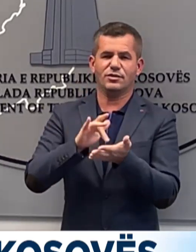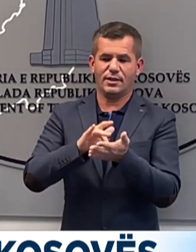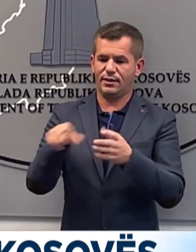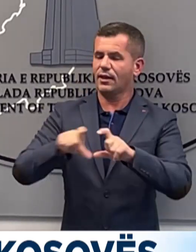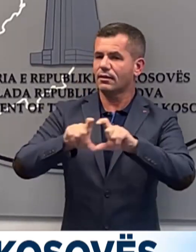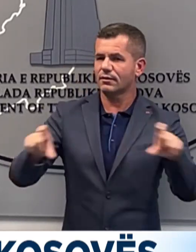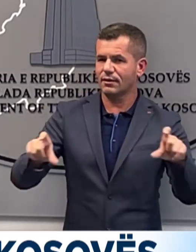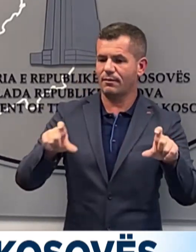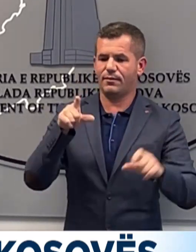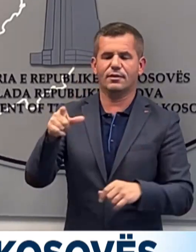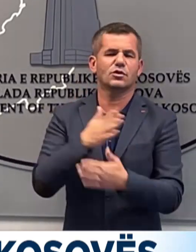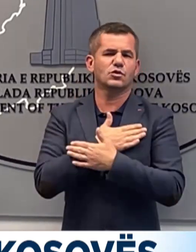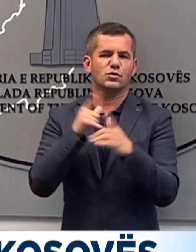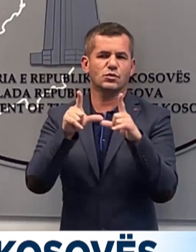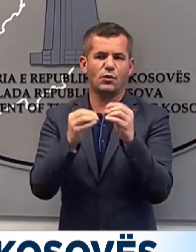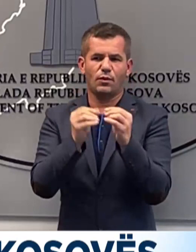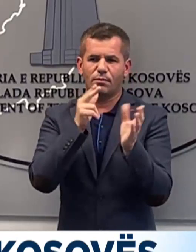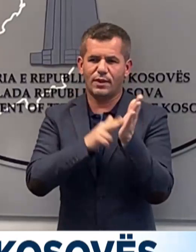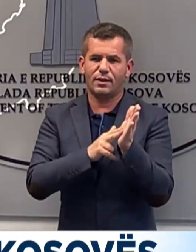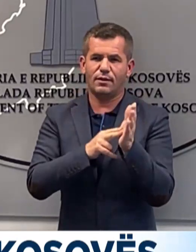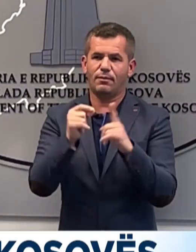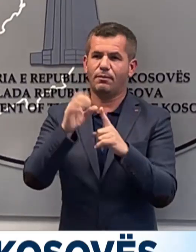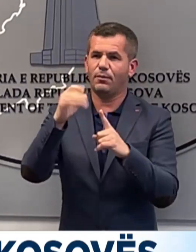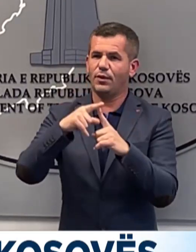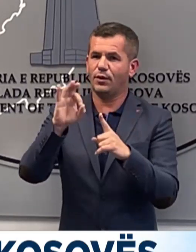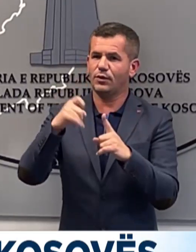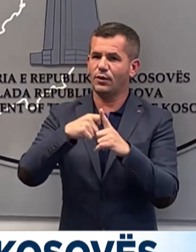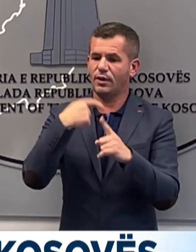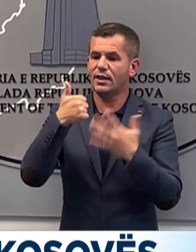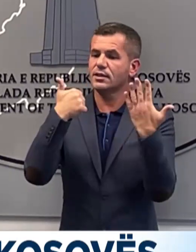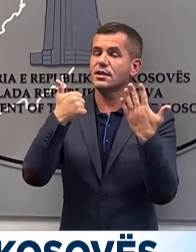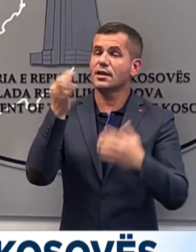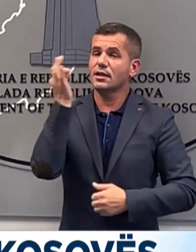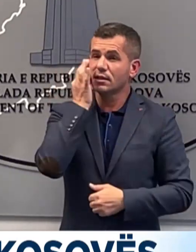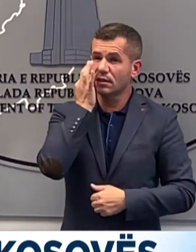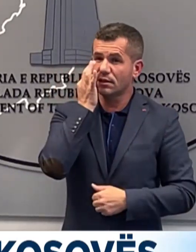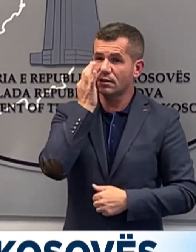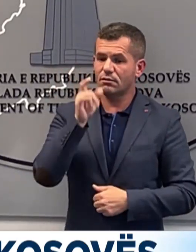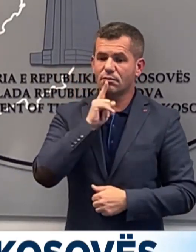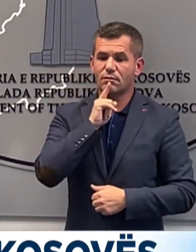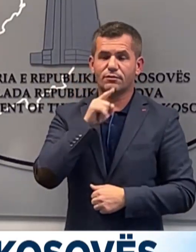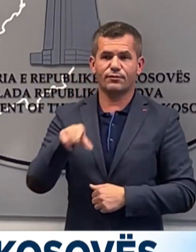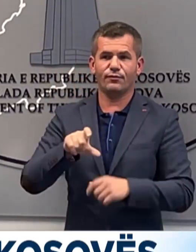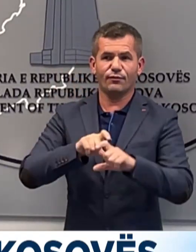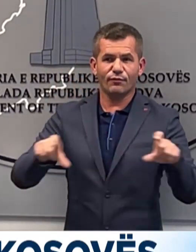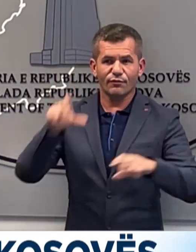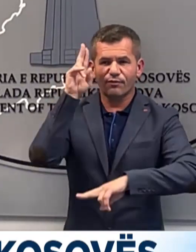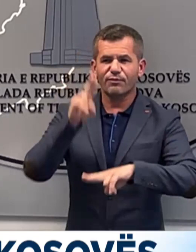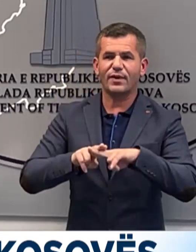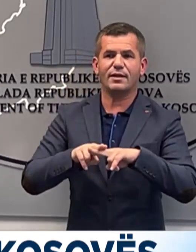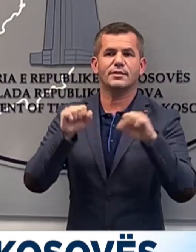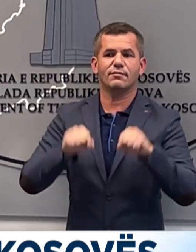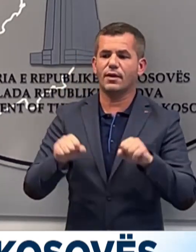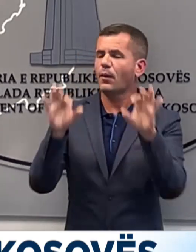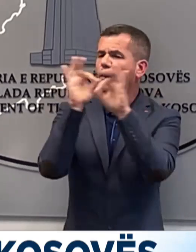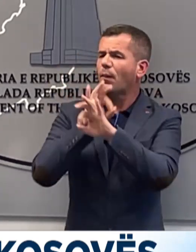në zubin potok. Gjashtë ditë zbatim të moses e dëvendimit qeverisë,